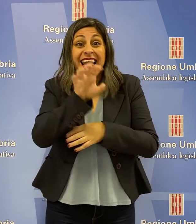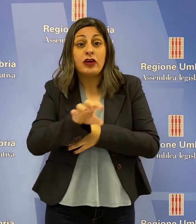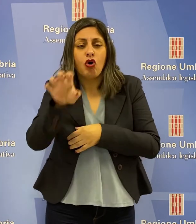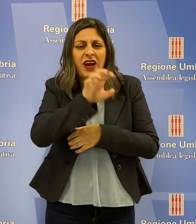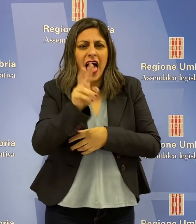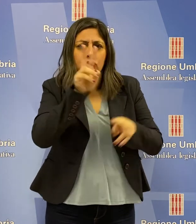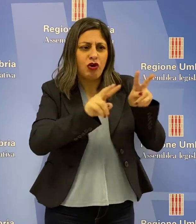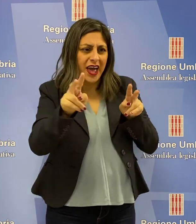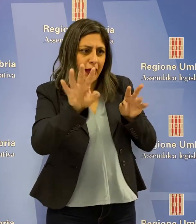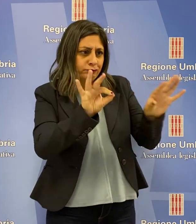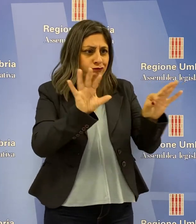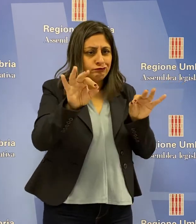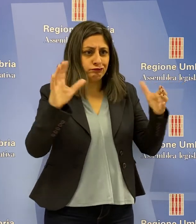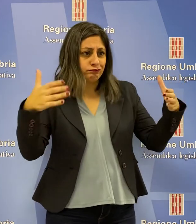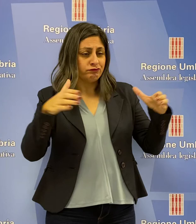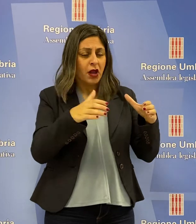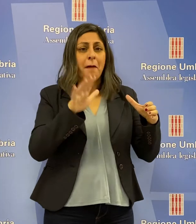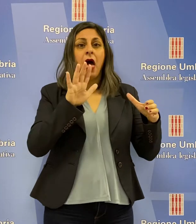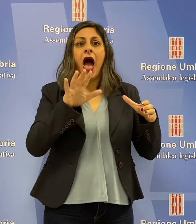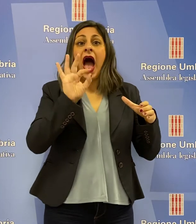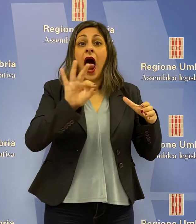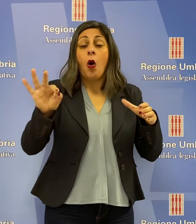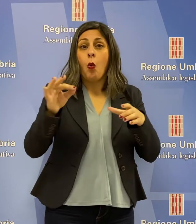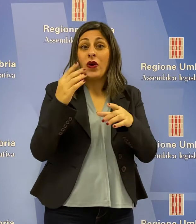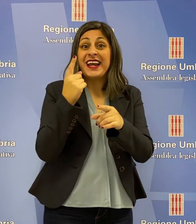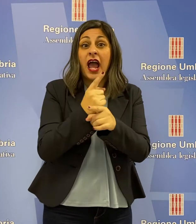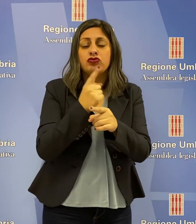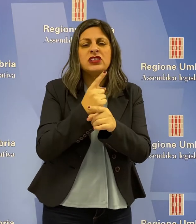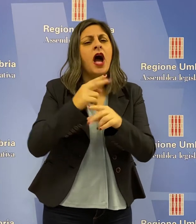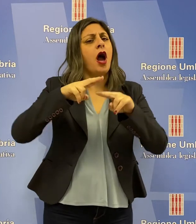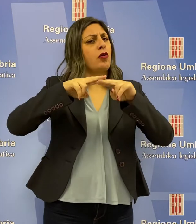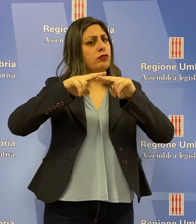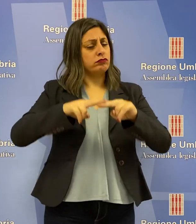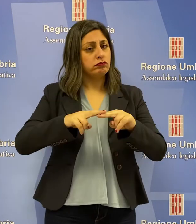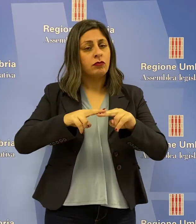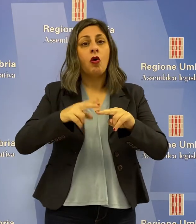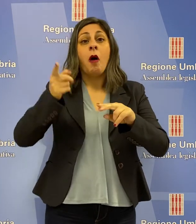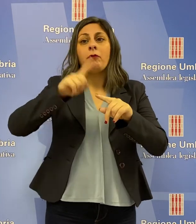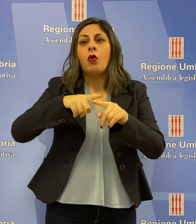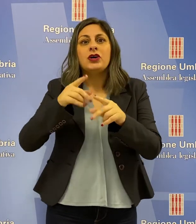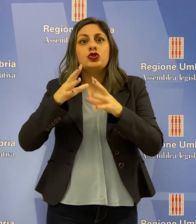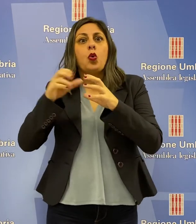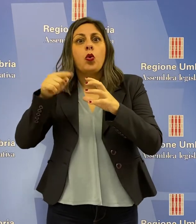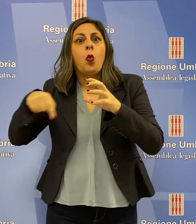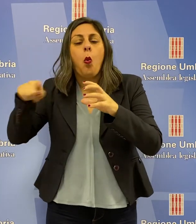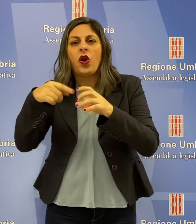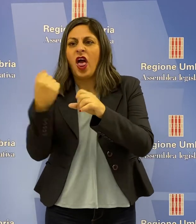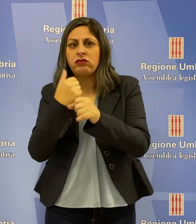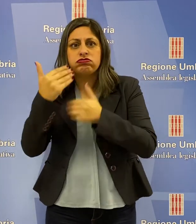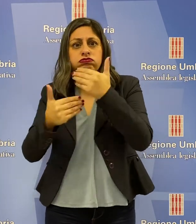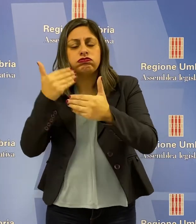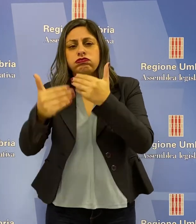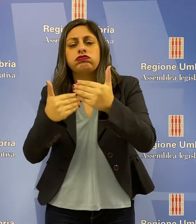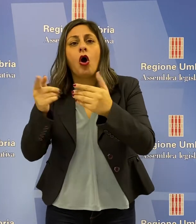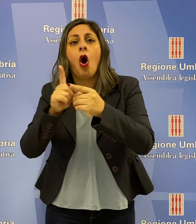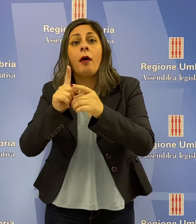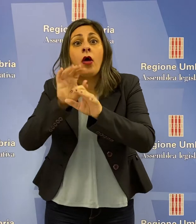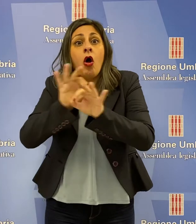organismi regionali, senza sacrificare nessun organismo ritenuto indispensabile nel rinunciare all'efficienza delle strutture. L'approvazione di